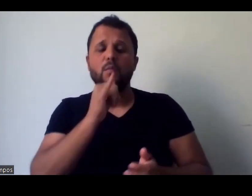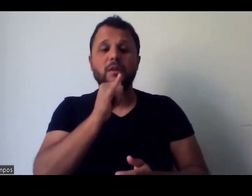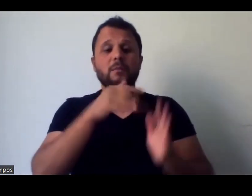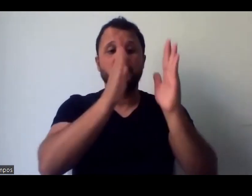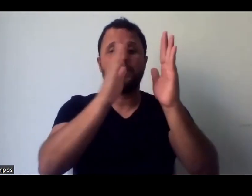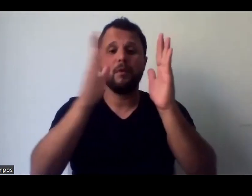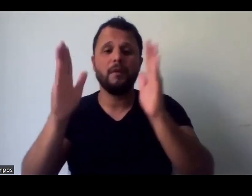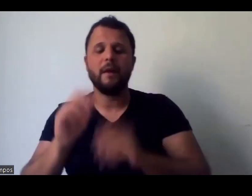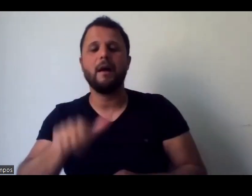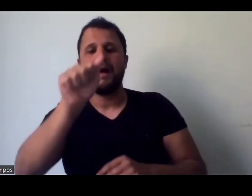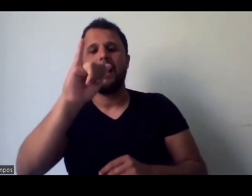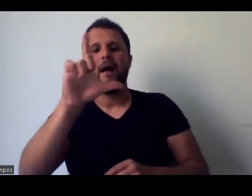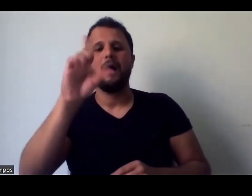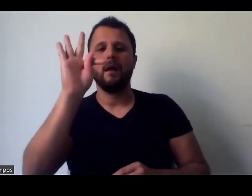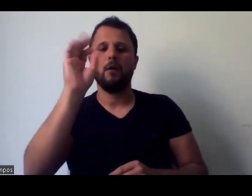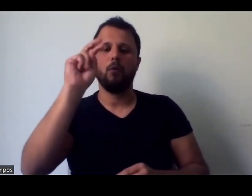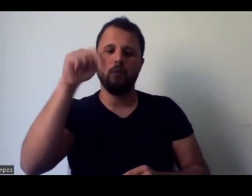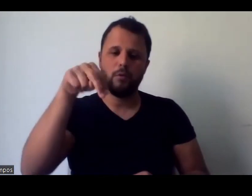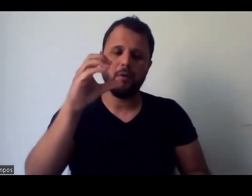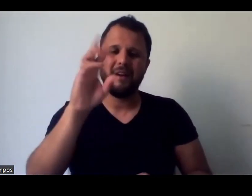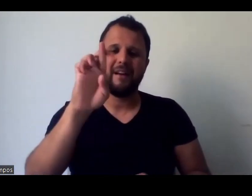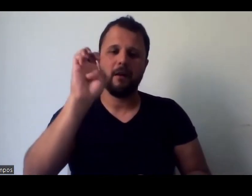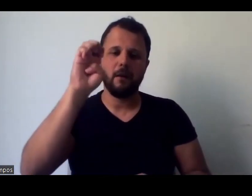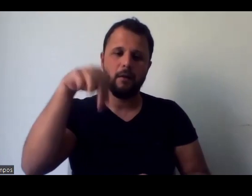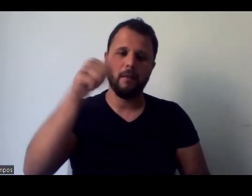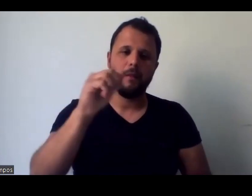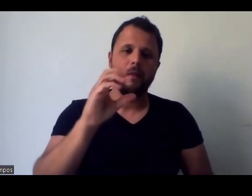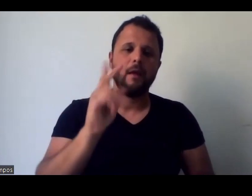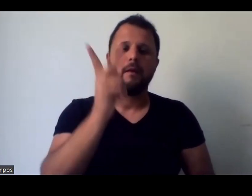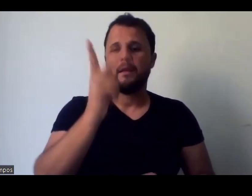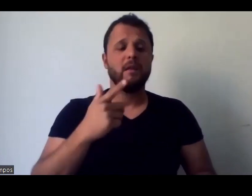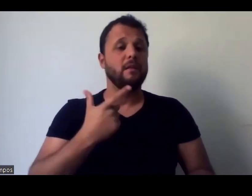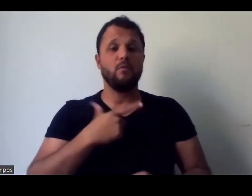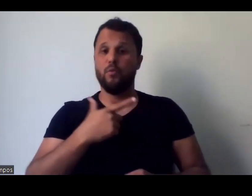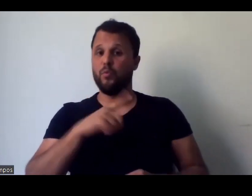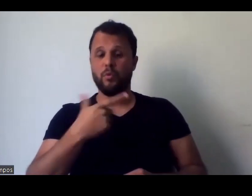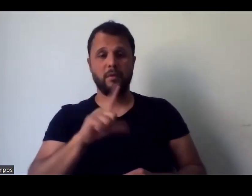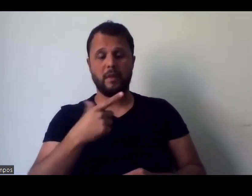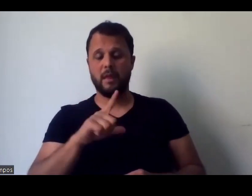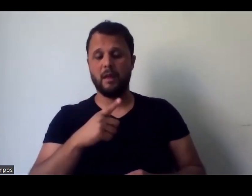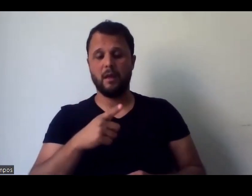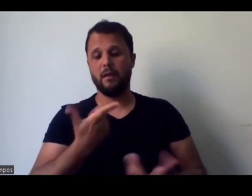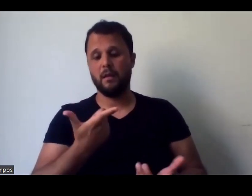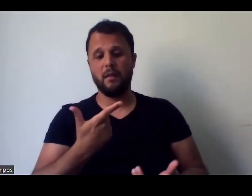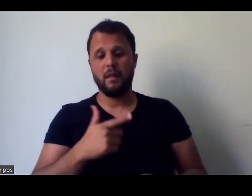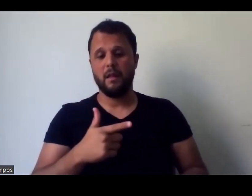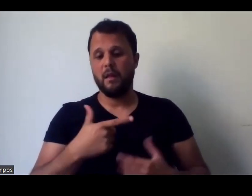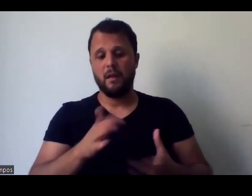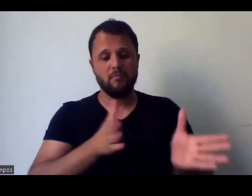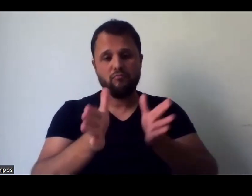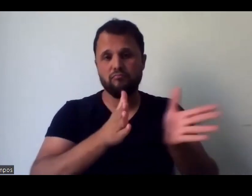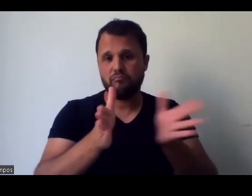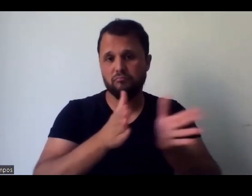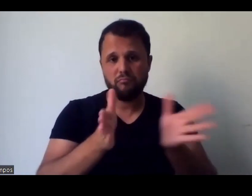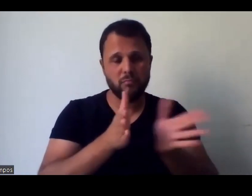que não sei se vocês conhecem, nesse que tá nos conhecem, não tem a ver com acessibilidade a princípio, mas há um